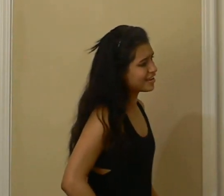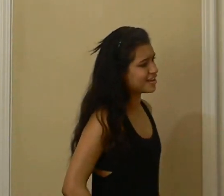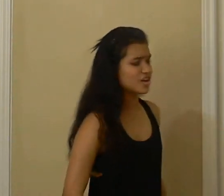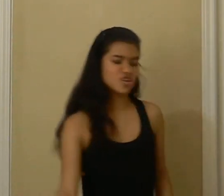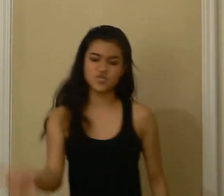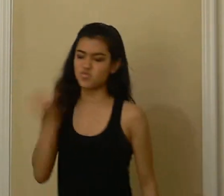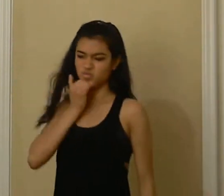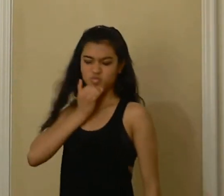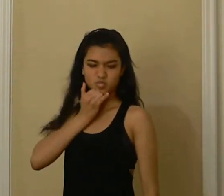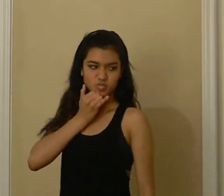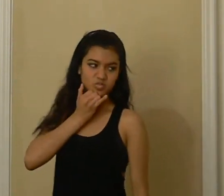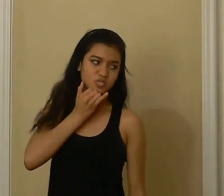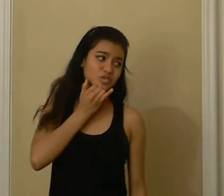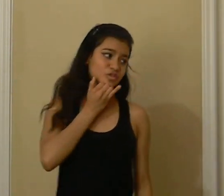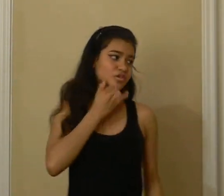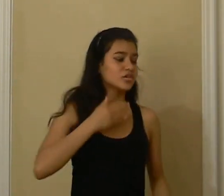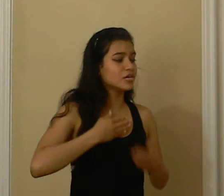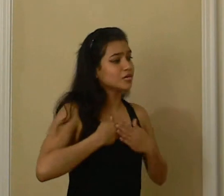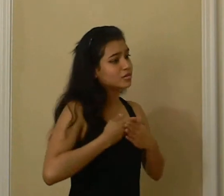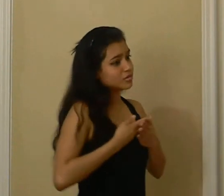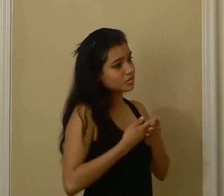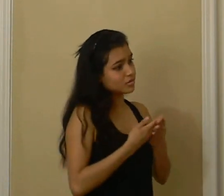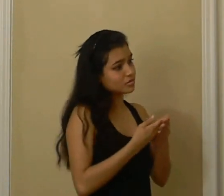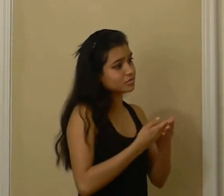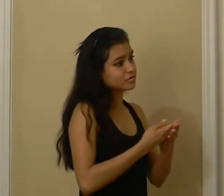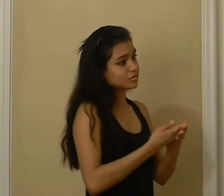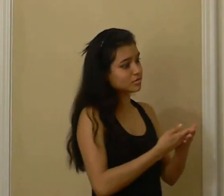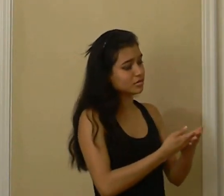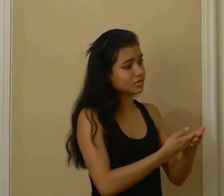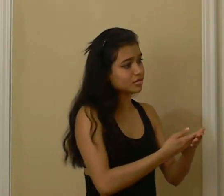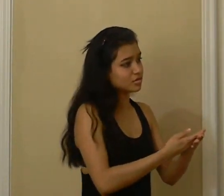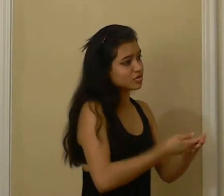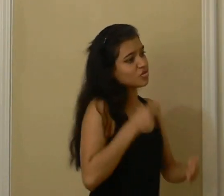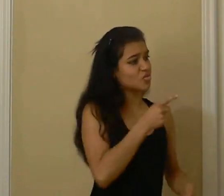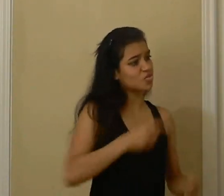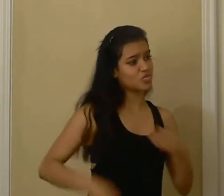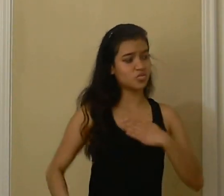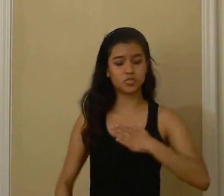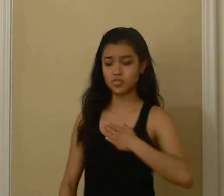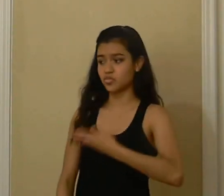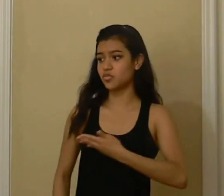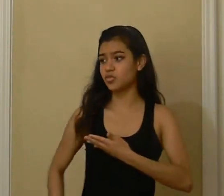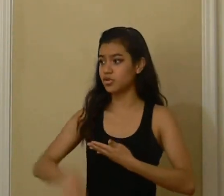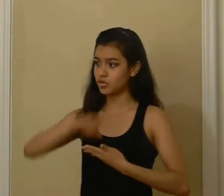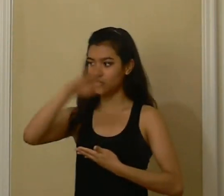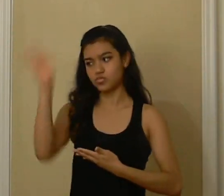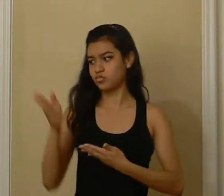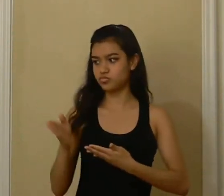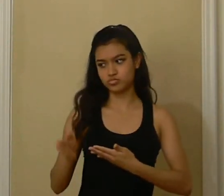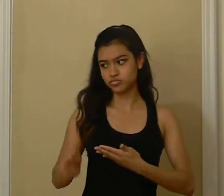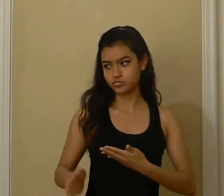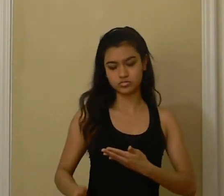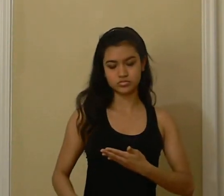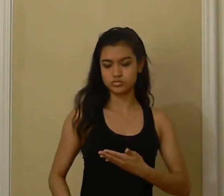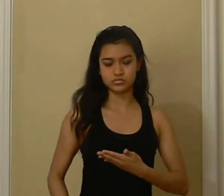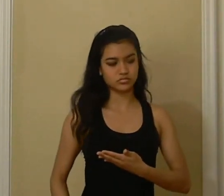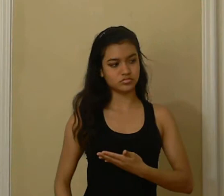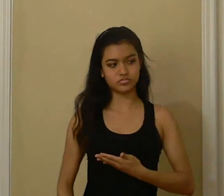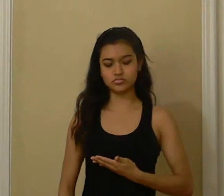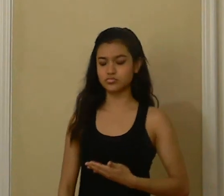No es correcto No puedo compartir lo que no se